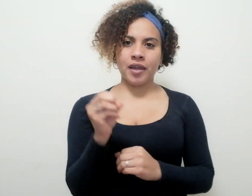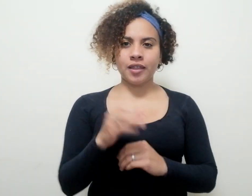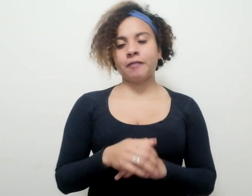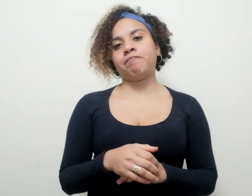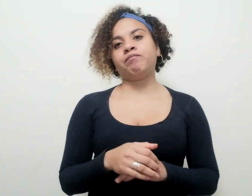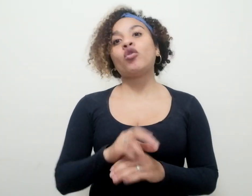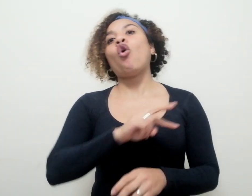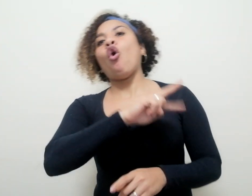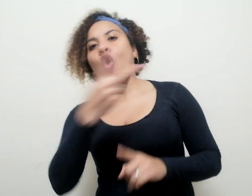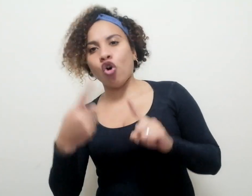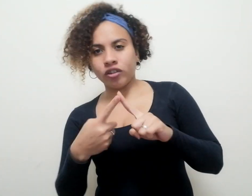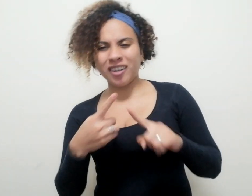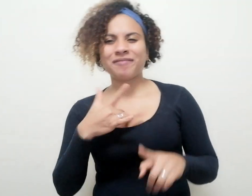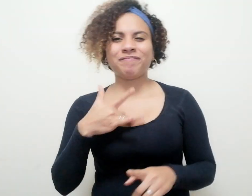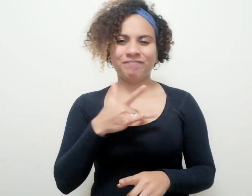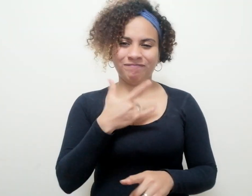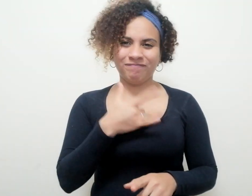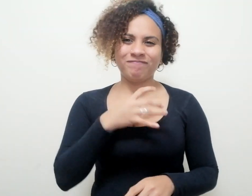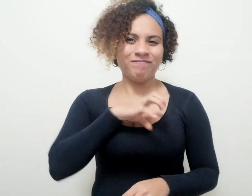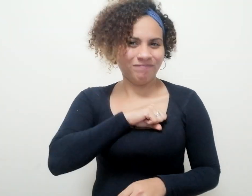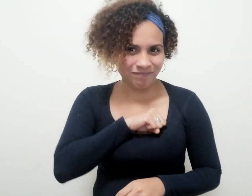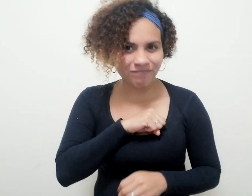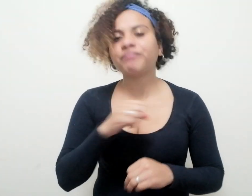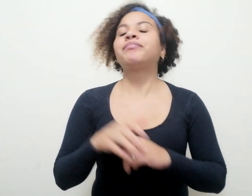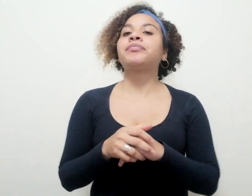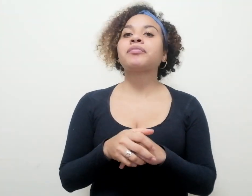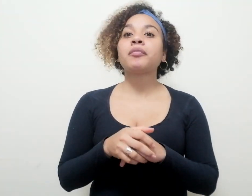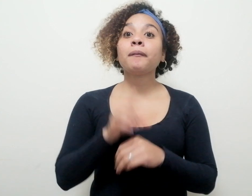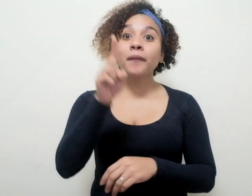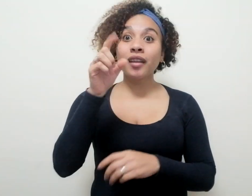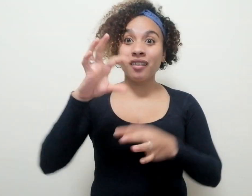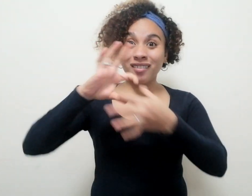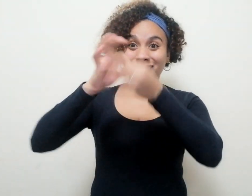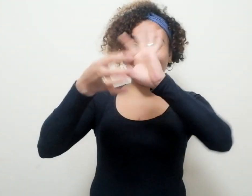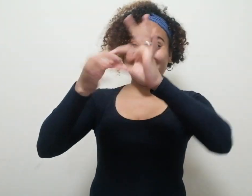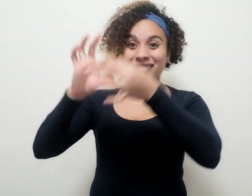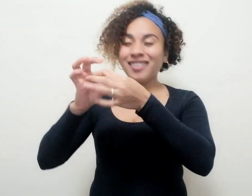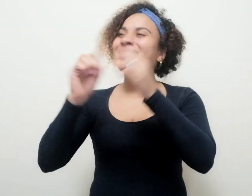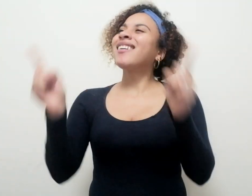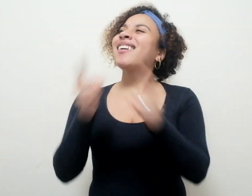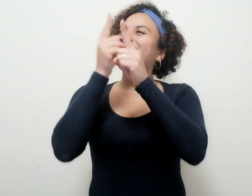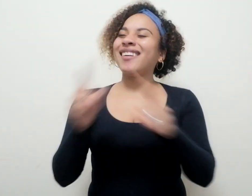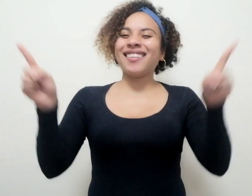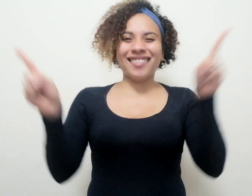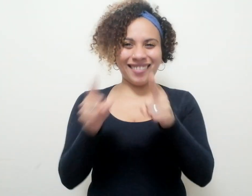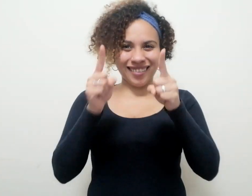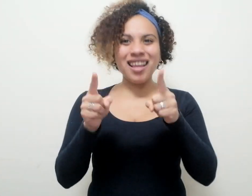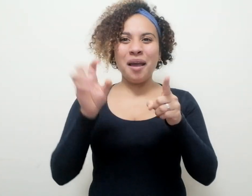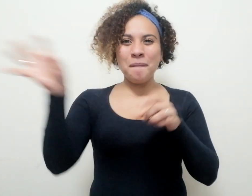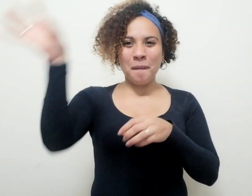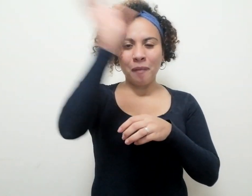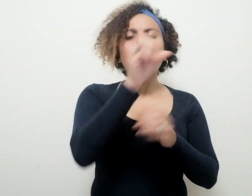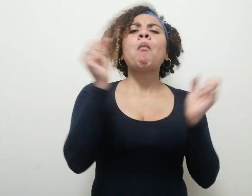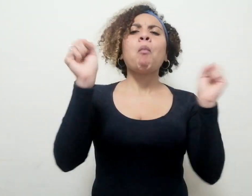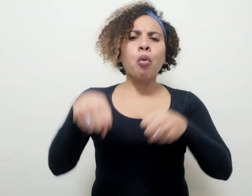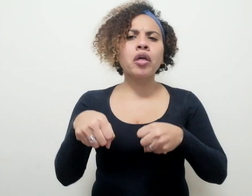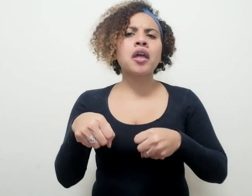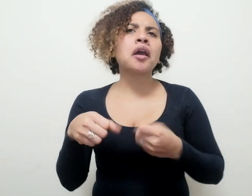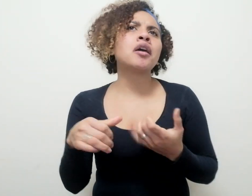Intuir tal vez, en